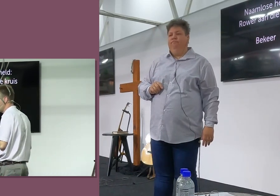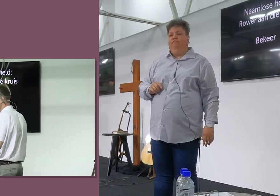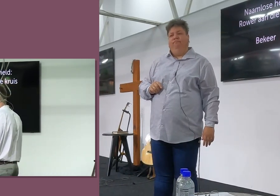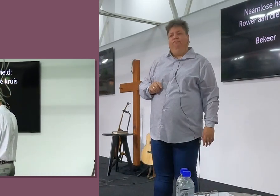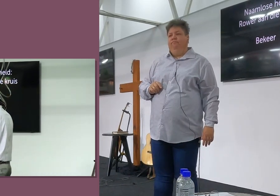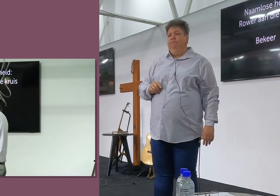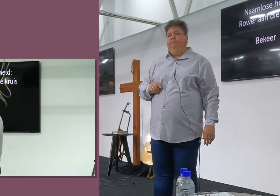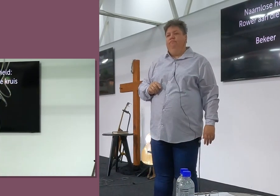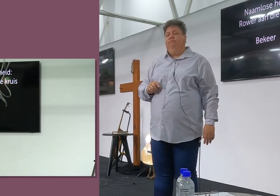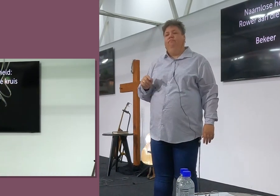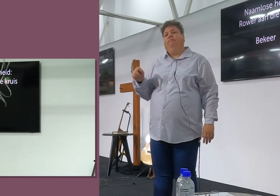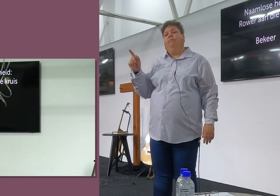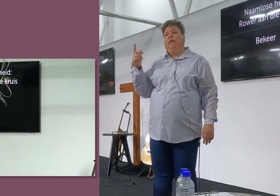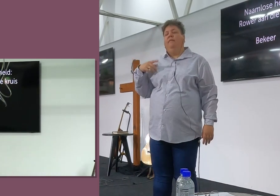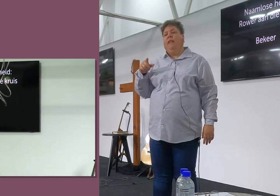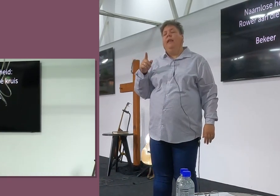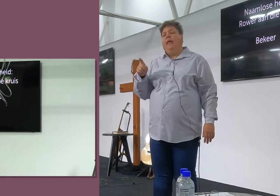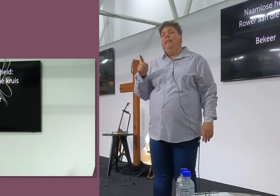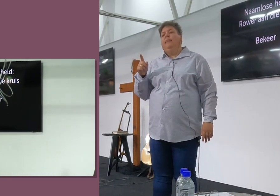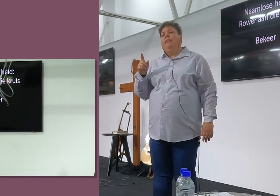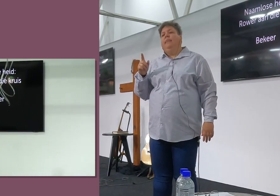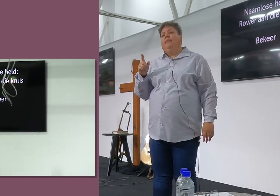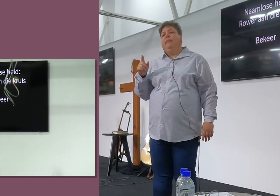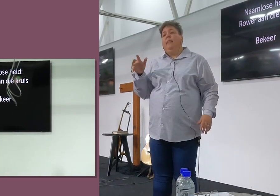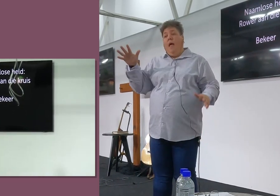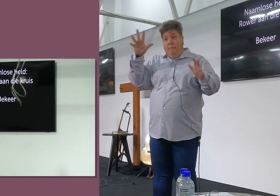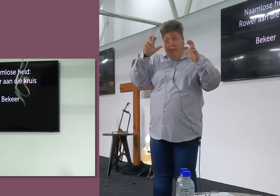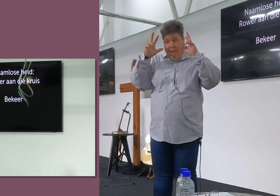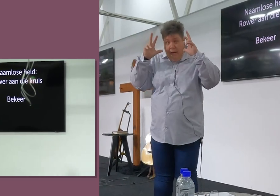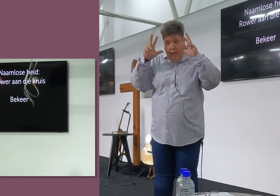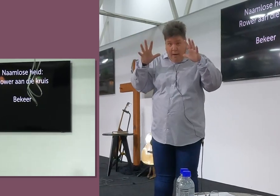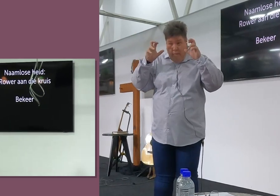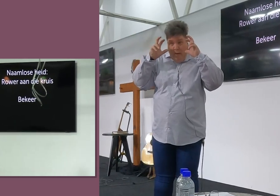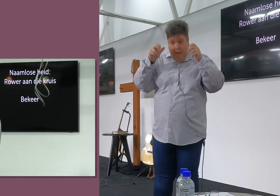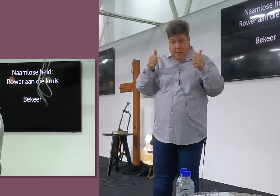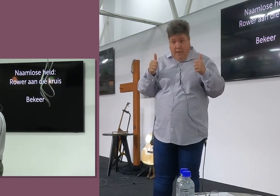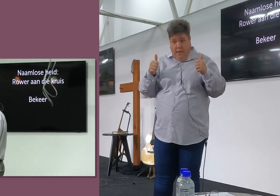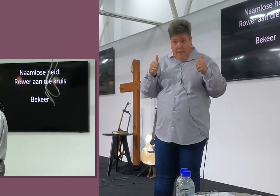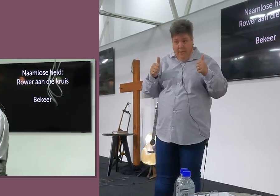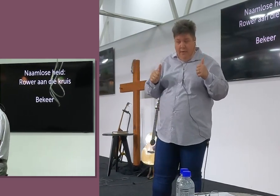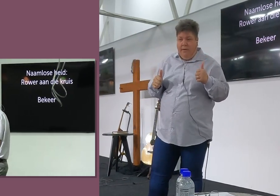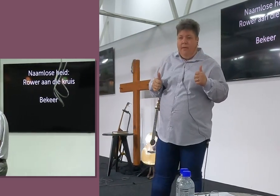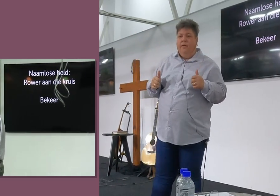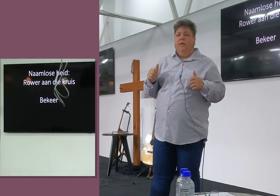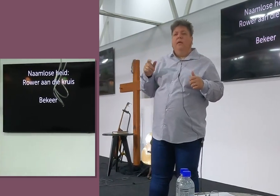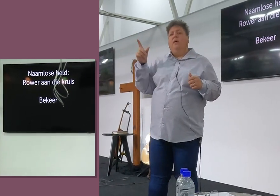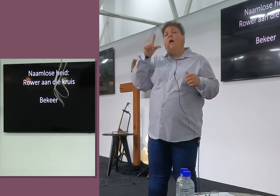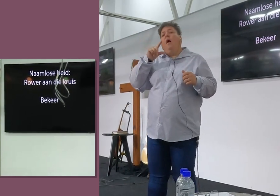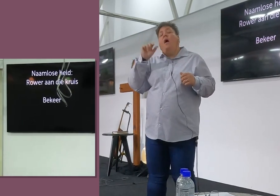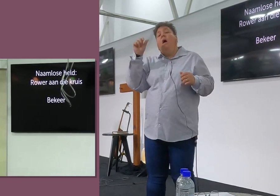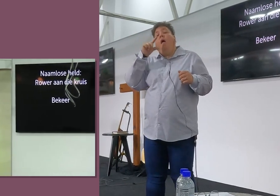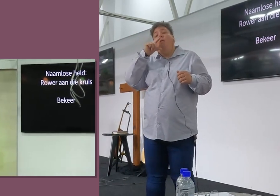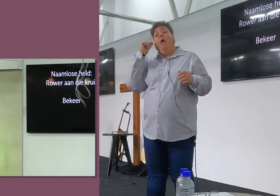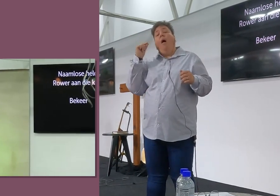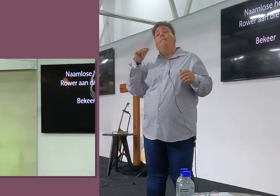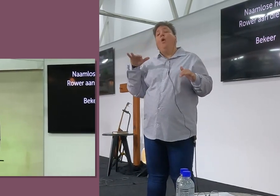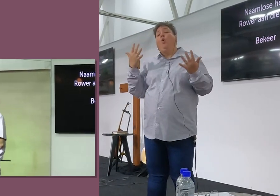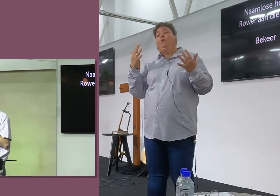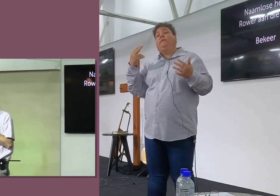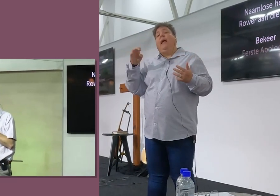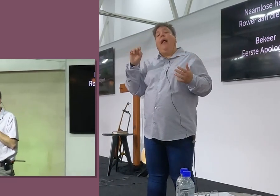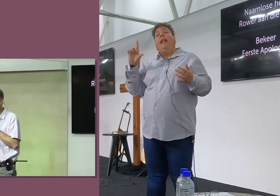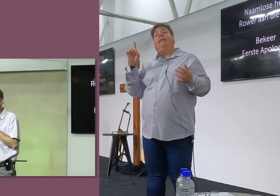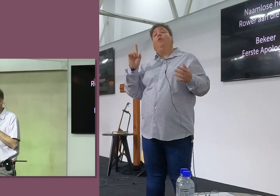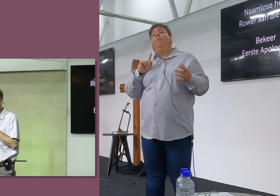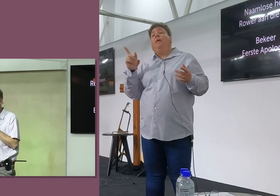is, En ek wil en dalk net gegou, Is allemaal wakker, Ok, Hy is nie ons naamloos held, Omdat hy tot bekering gekom het aan die